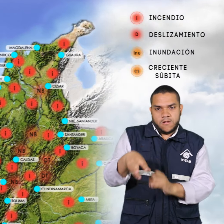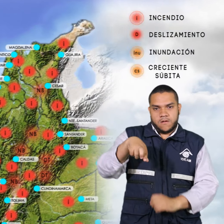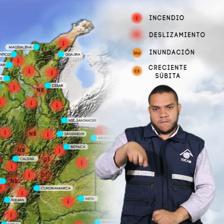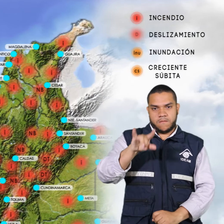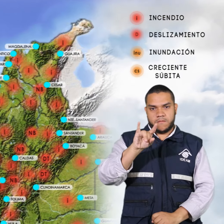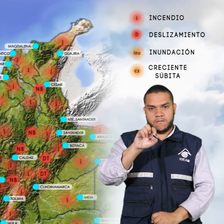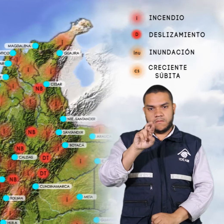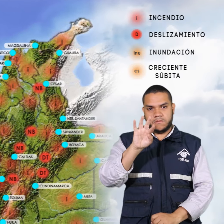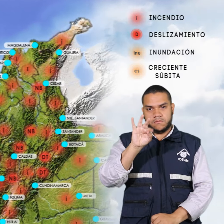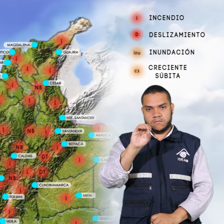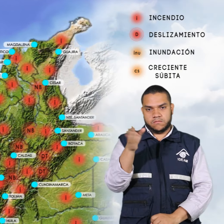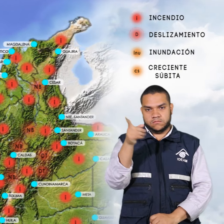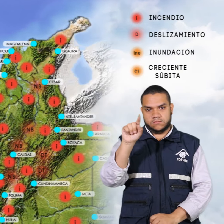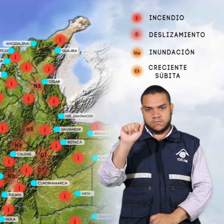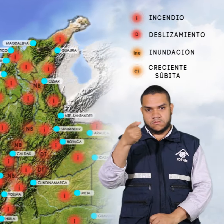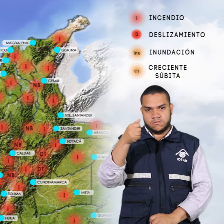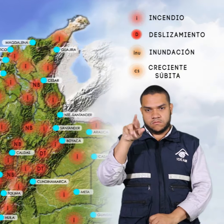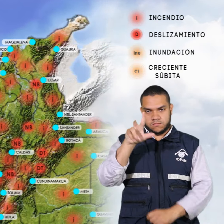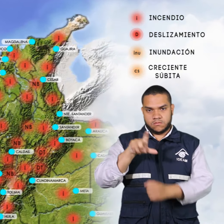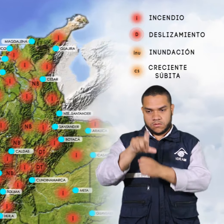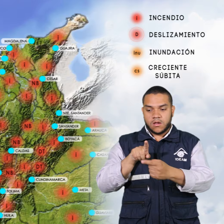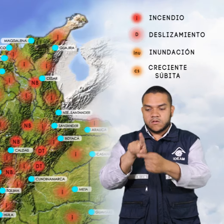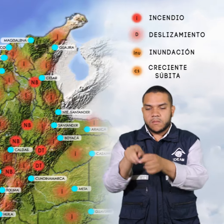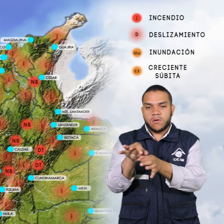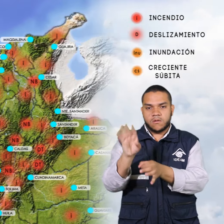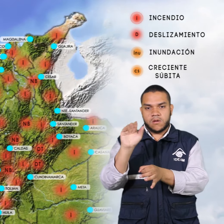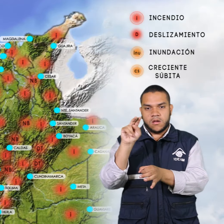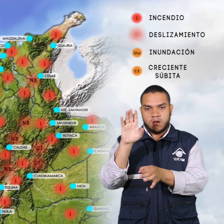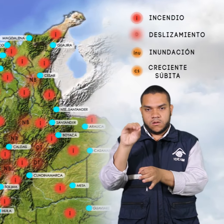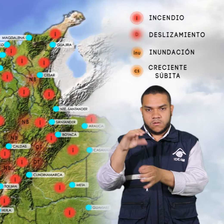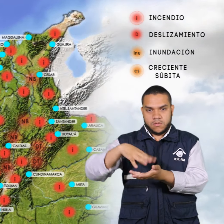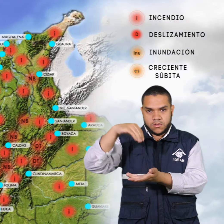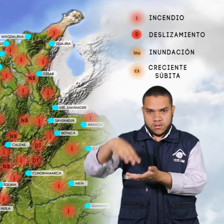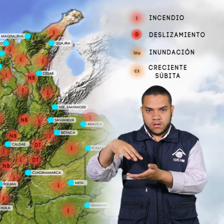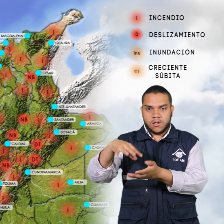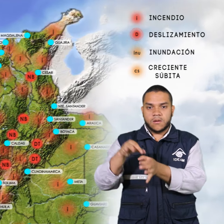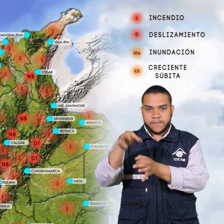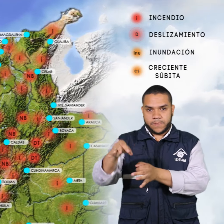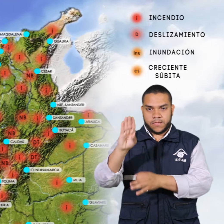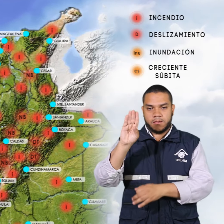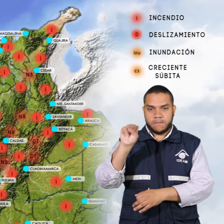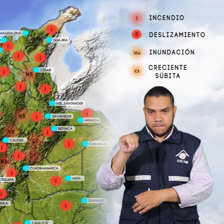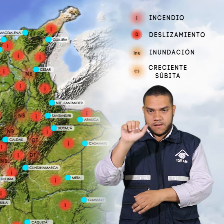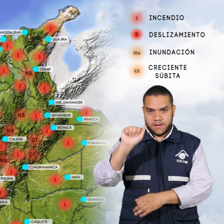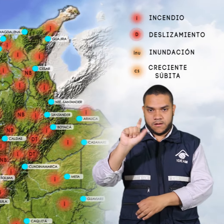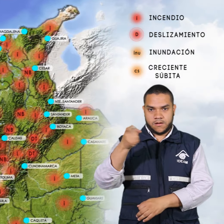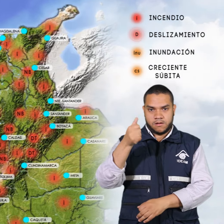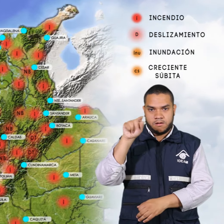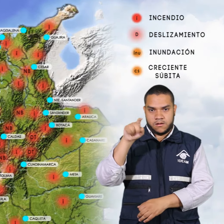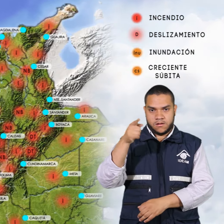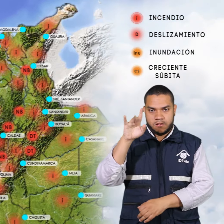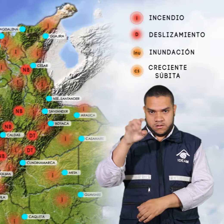comprendido entre puestos algar cundinamarca hasta el banco magdalena y magangue bolívar por niveles bajos en la cuenca del río